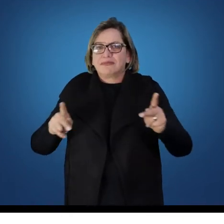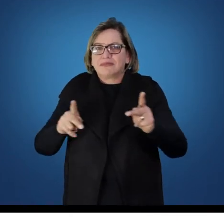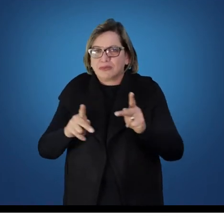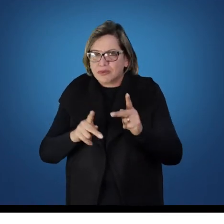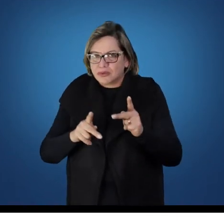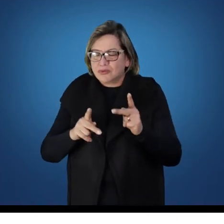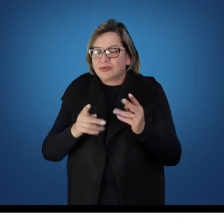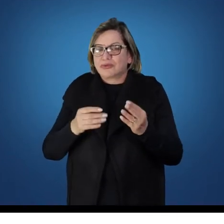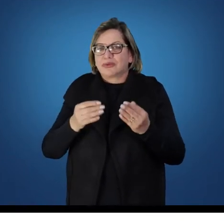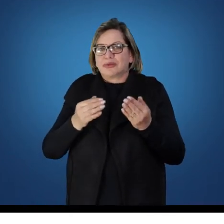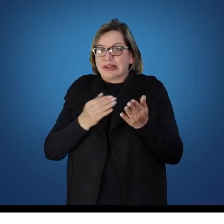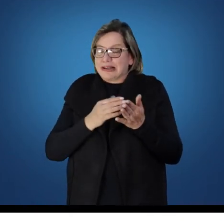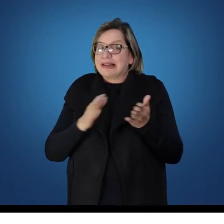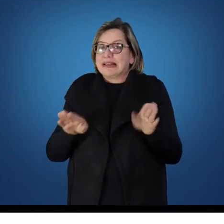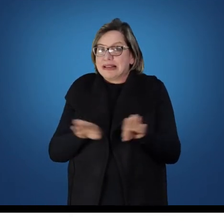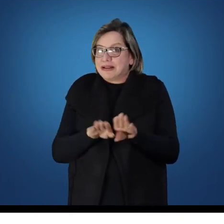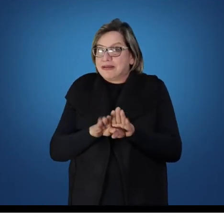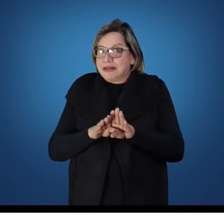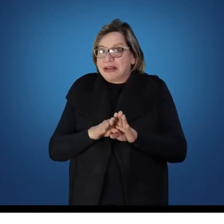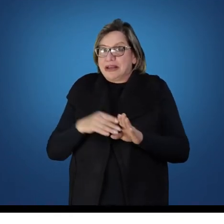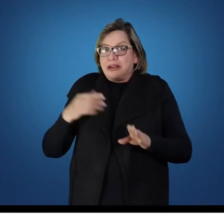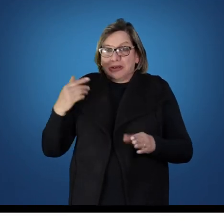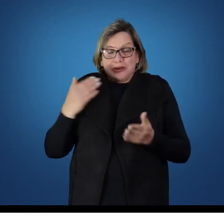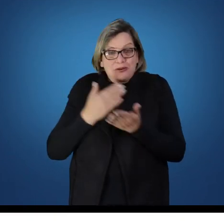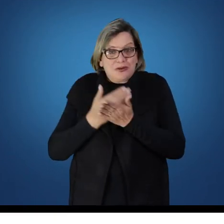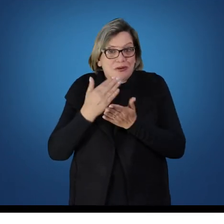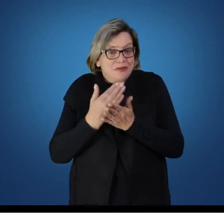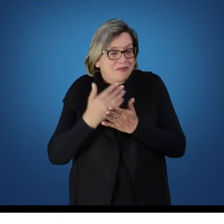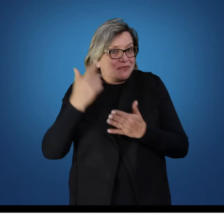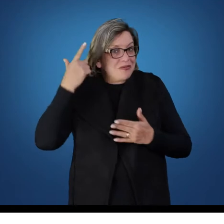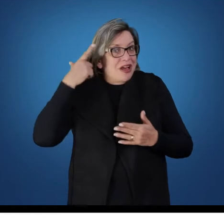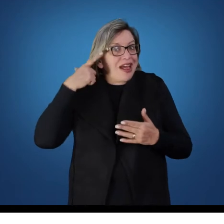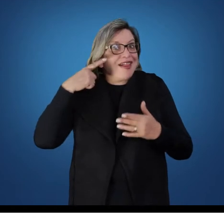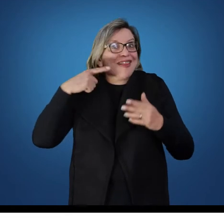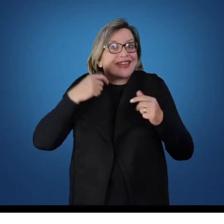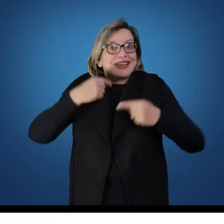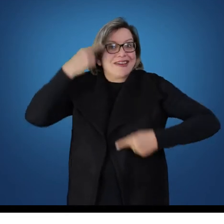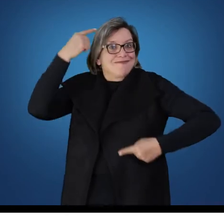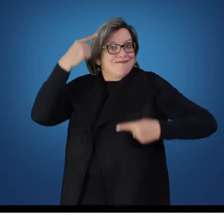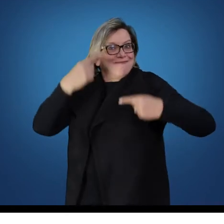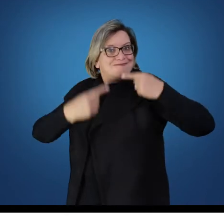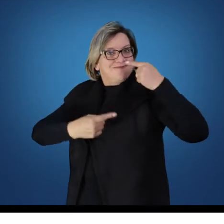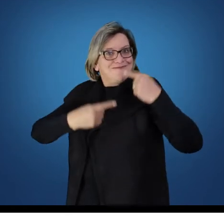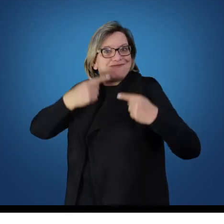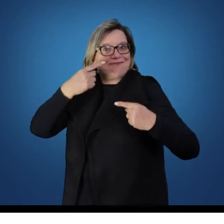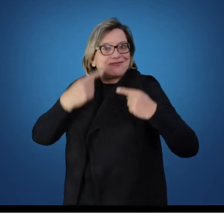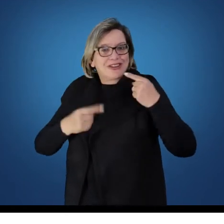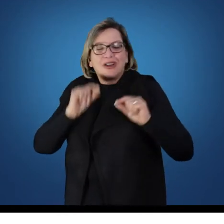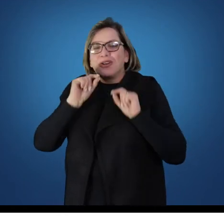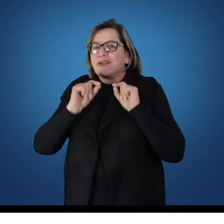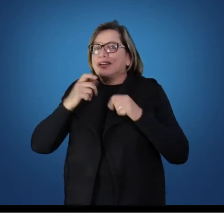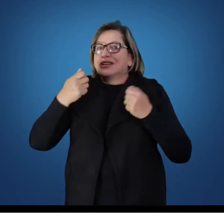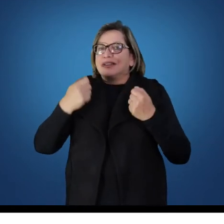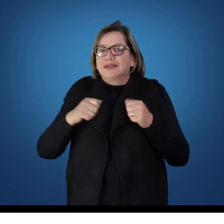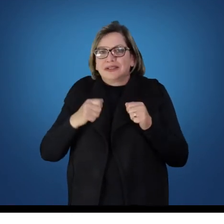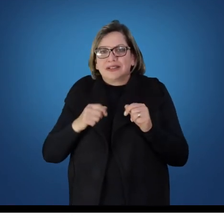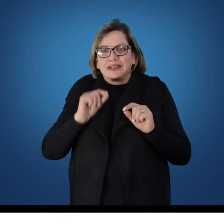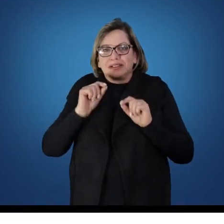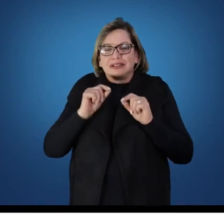momento, ganha espaço para poder discutir as suas necessidades e as questões que fazem